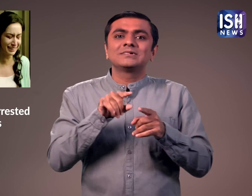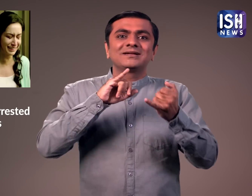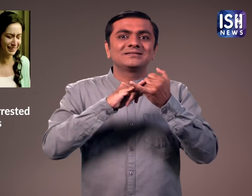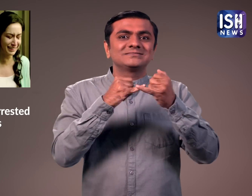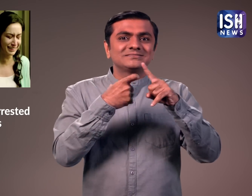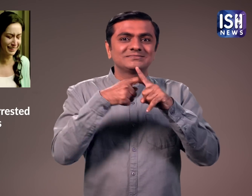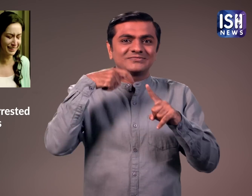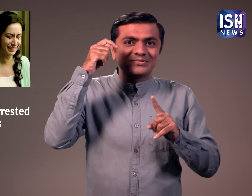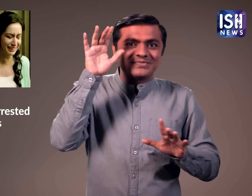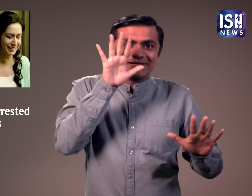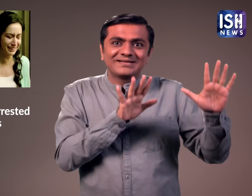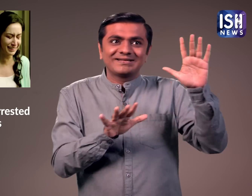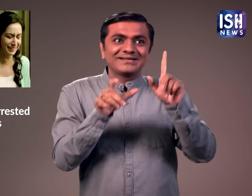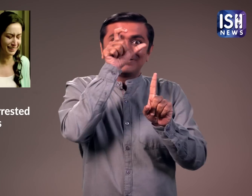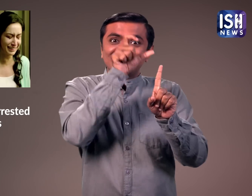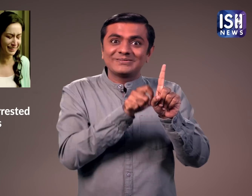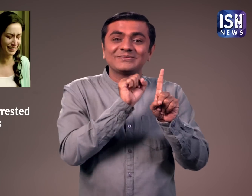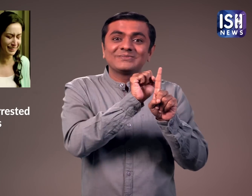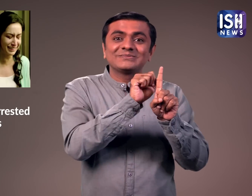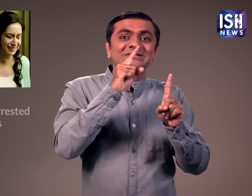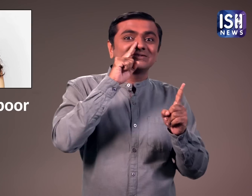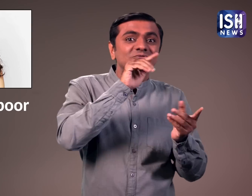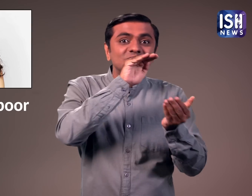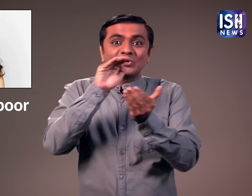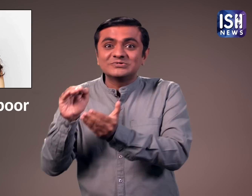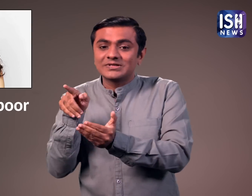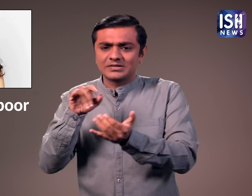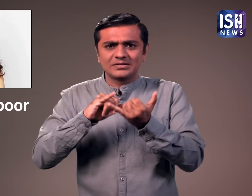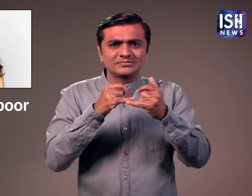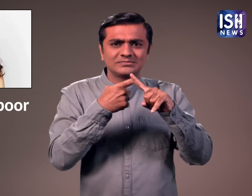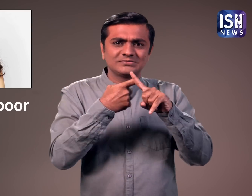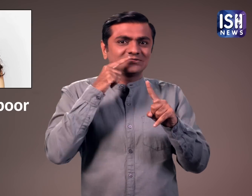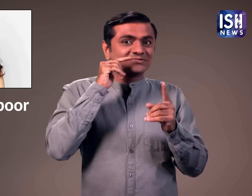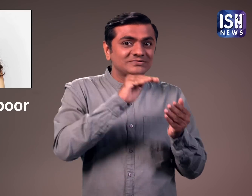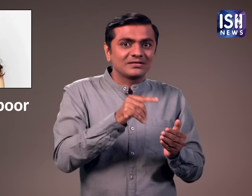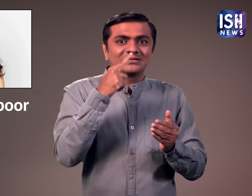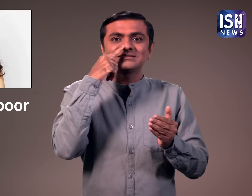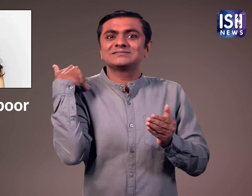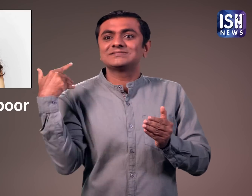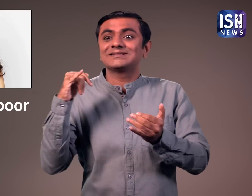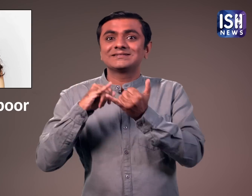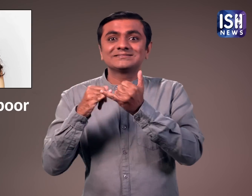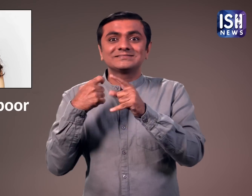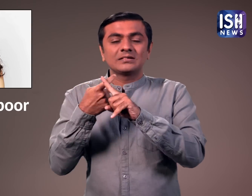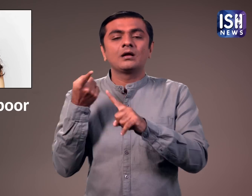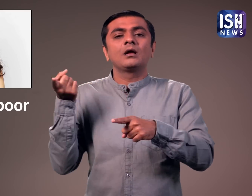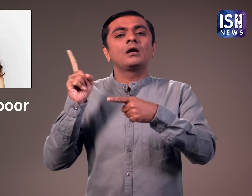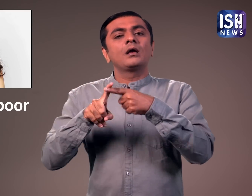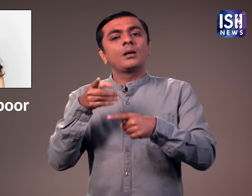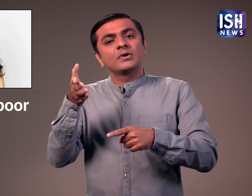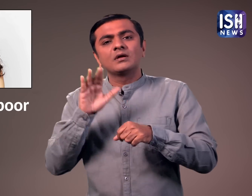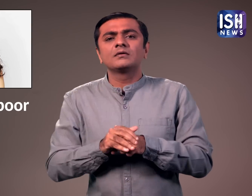इसी तरह शक्ति कपूर की बेटी शद्धा कपूर भी कुछ इसी तरह के मामले में शामिल थी